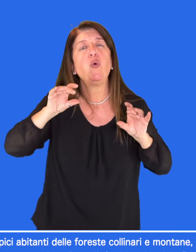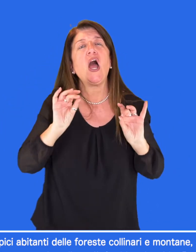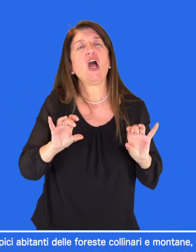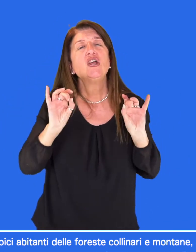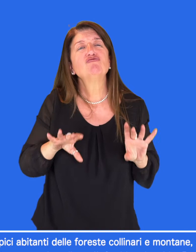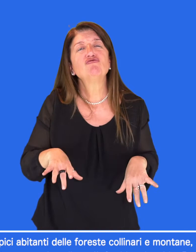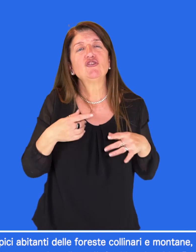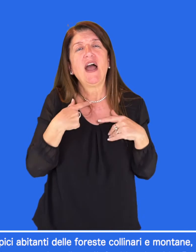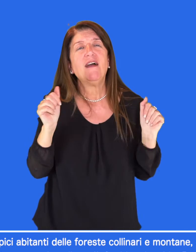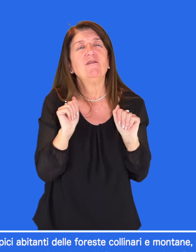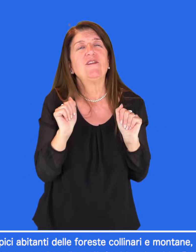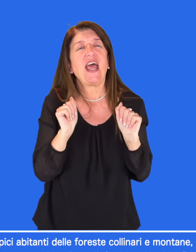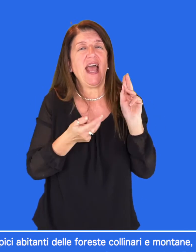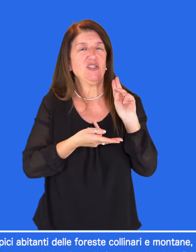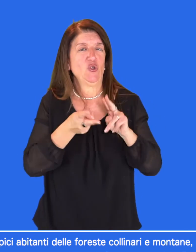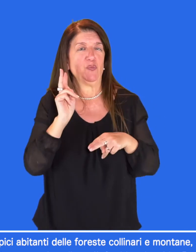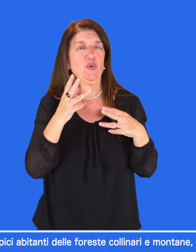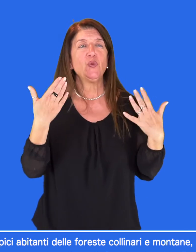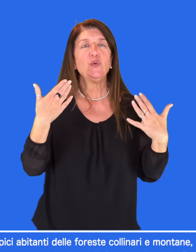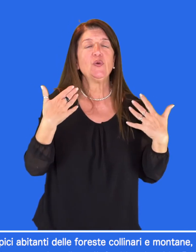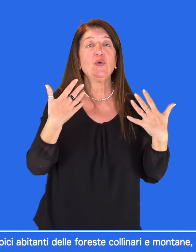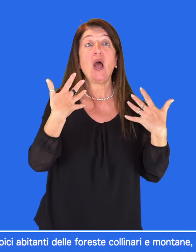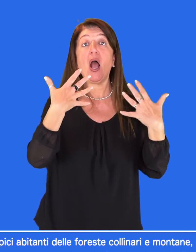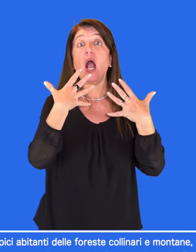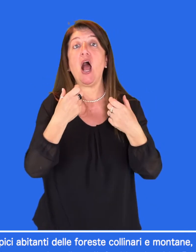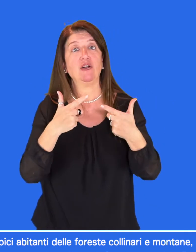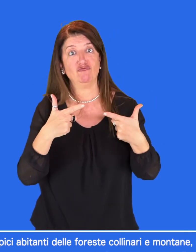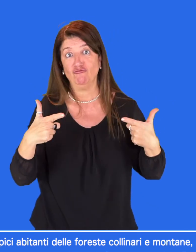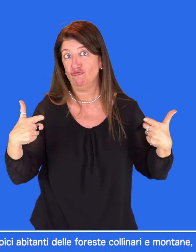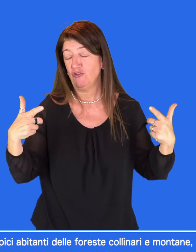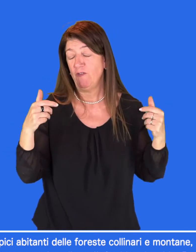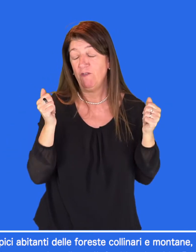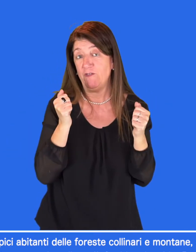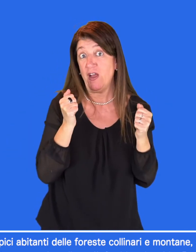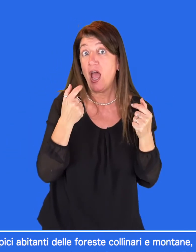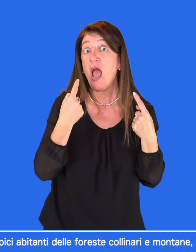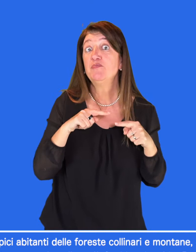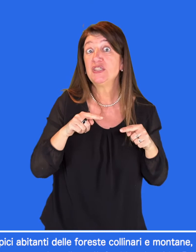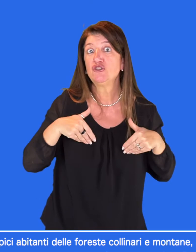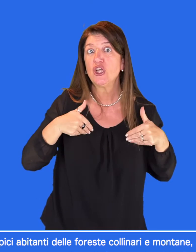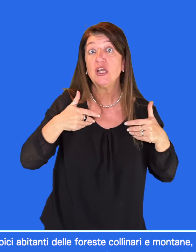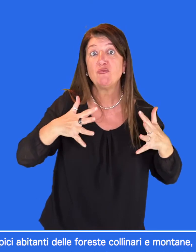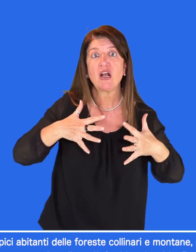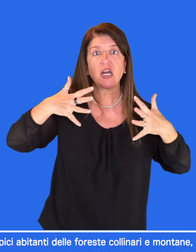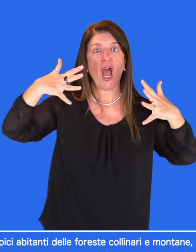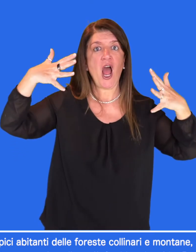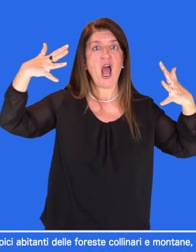Per questo il pelame di questa grande scimmia è molto sviluppato, lungo e morbido, per